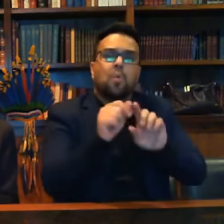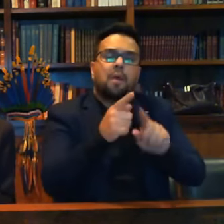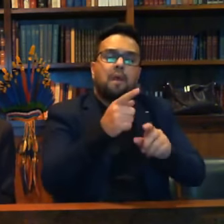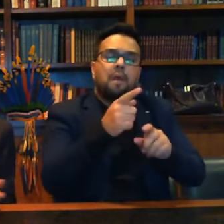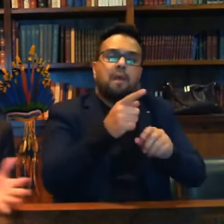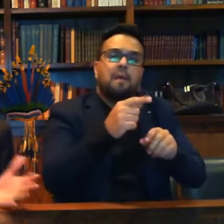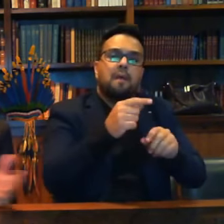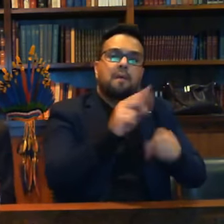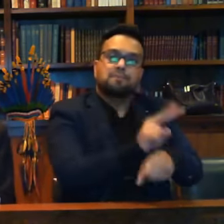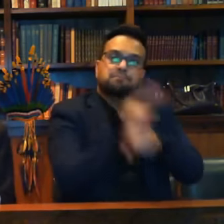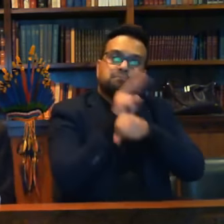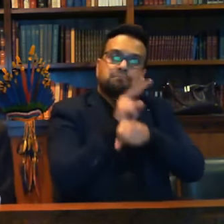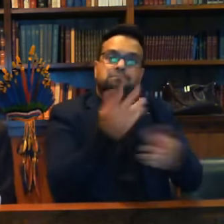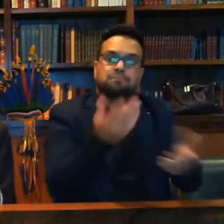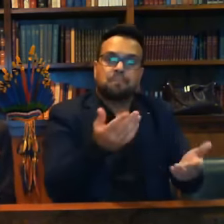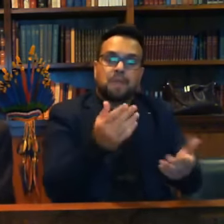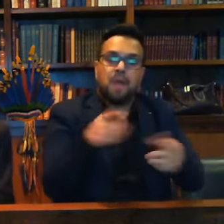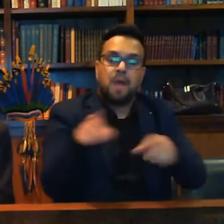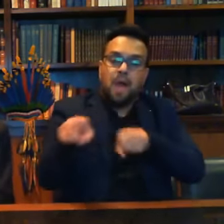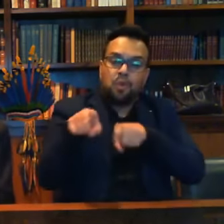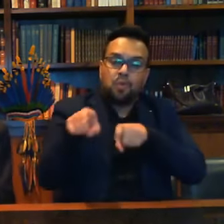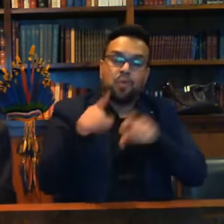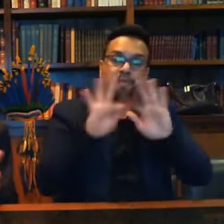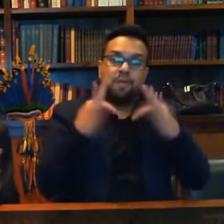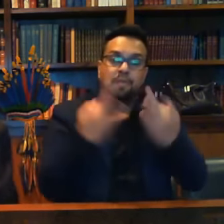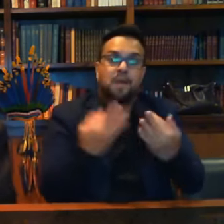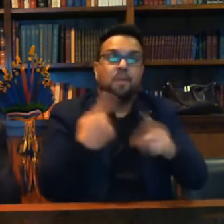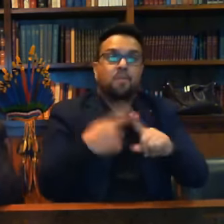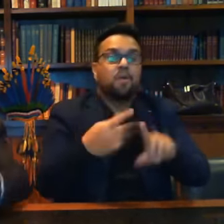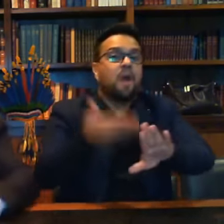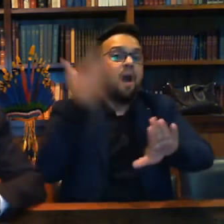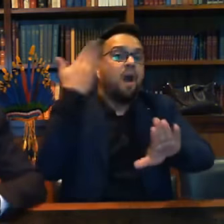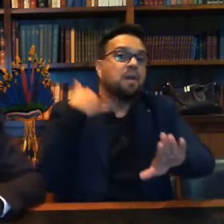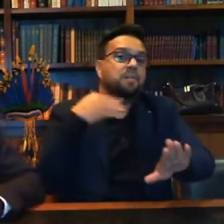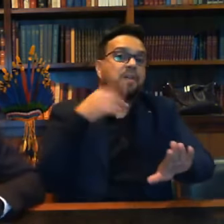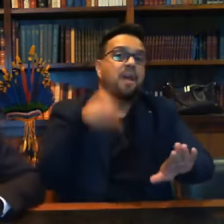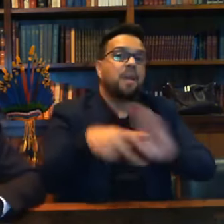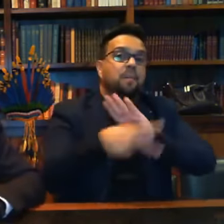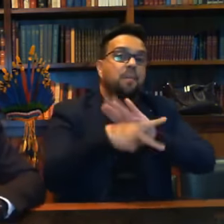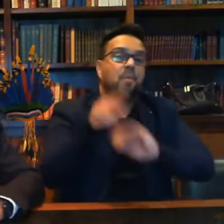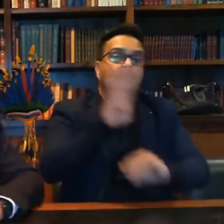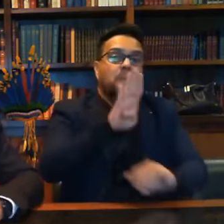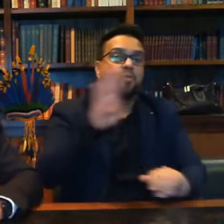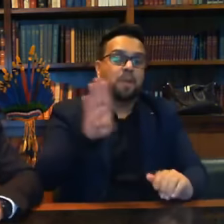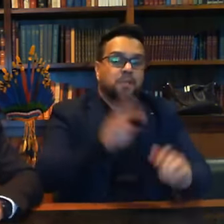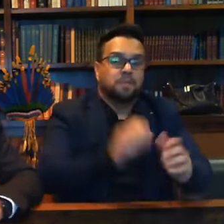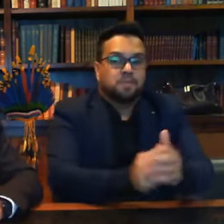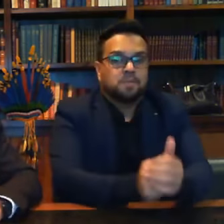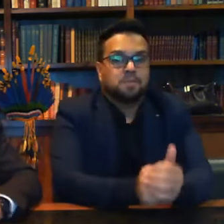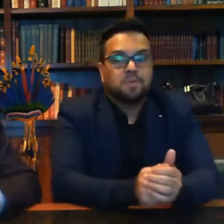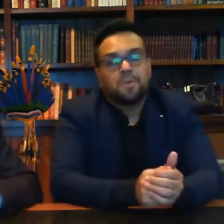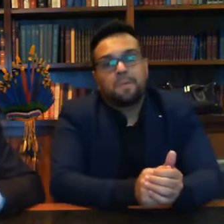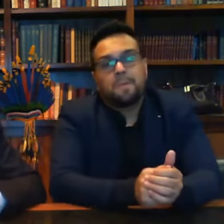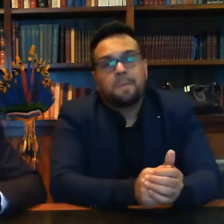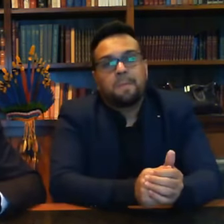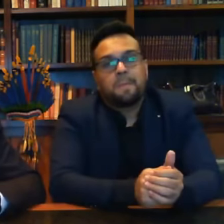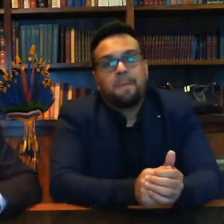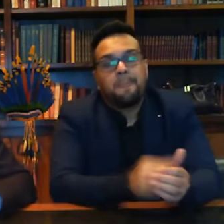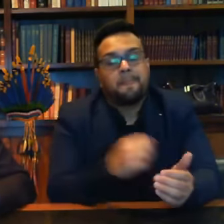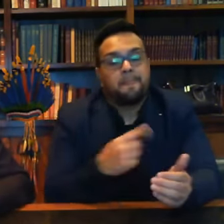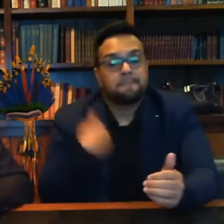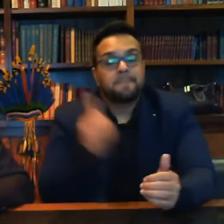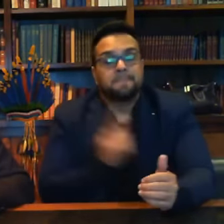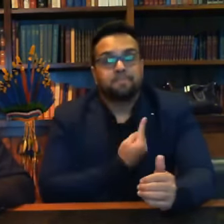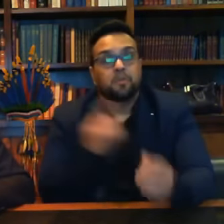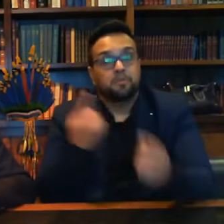para a agricultura familiar, que antigamente era quase exclusividade do Banco do Brasil. Nós combatemos